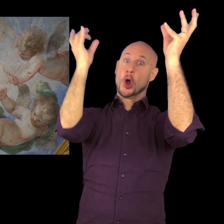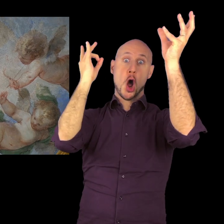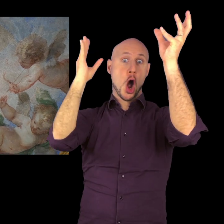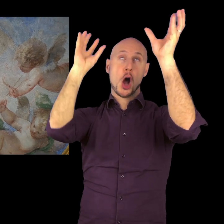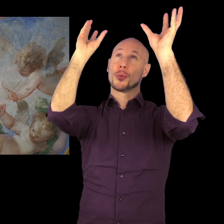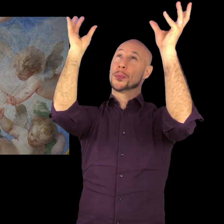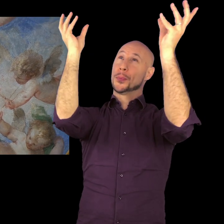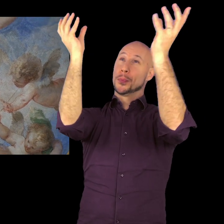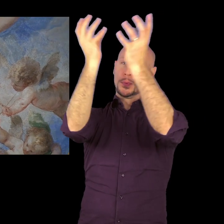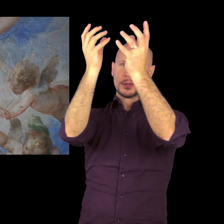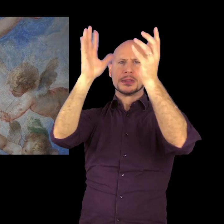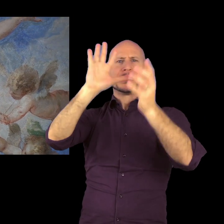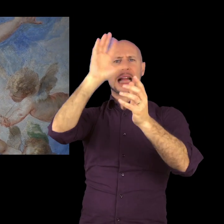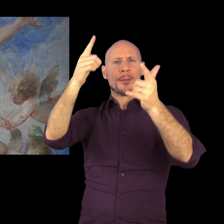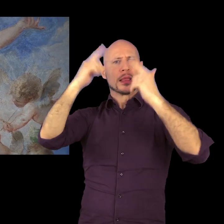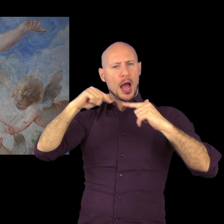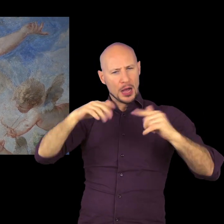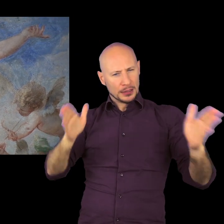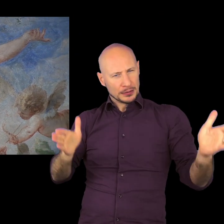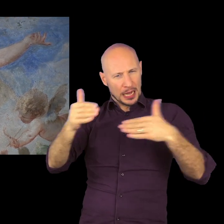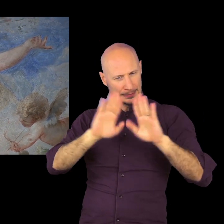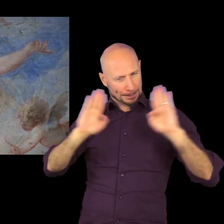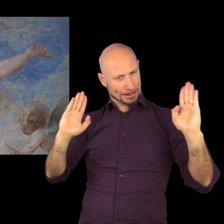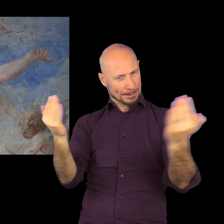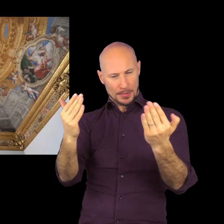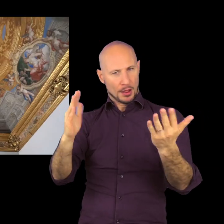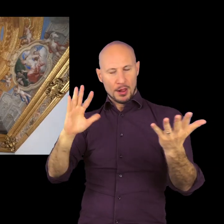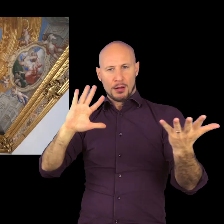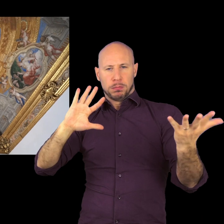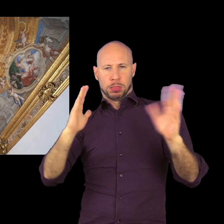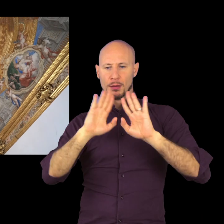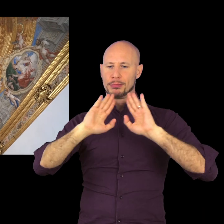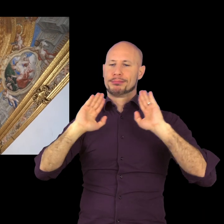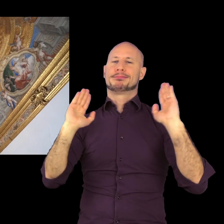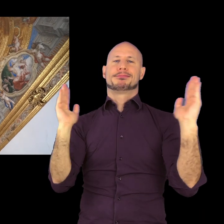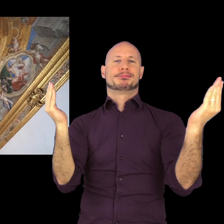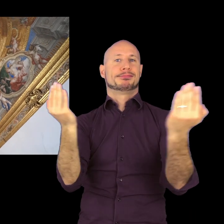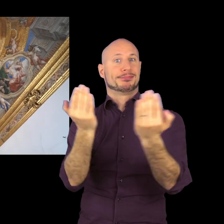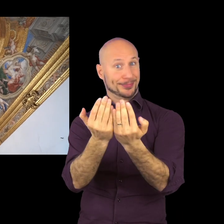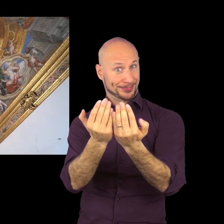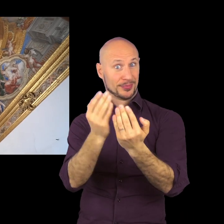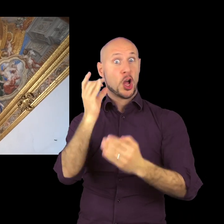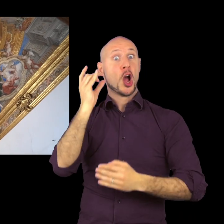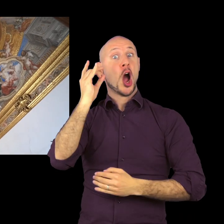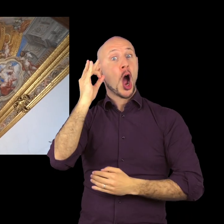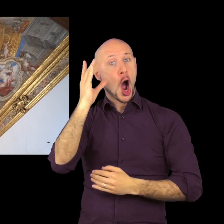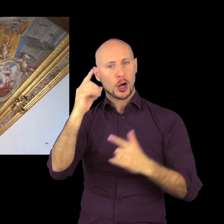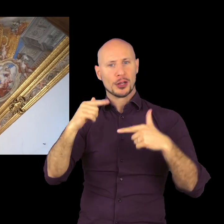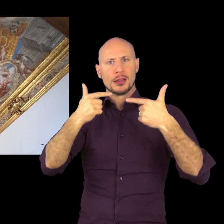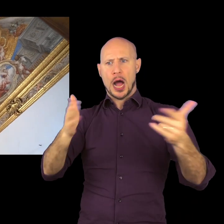in cui la vera e propria protagonista è da una parte l'architettura illusiva creata dal pittore e che